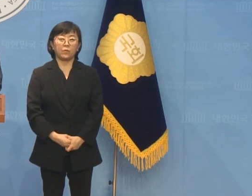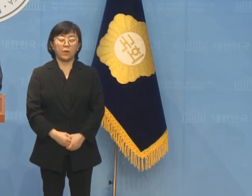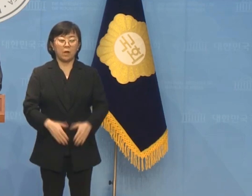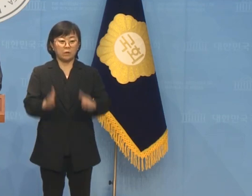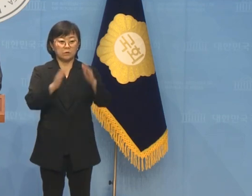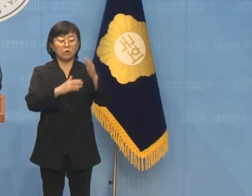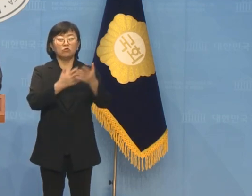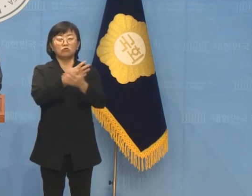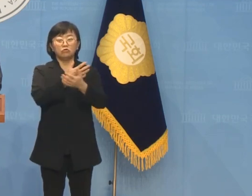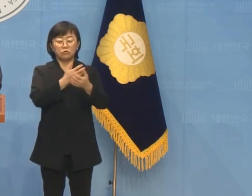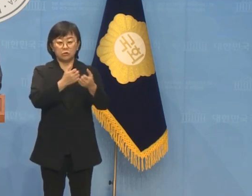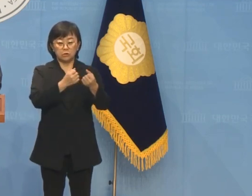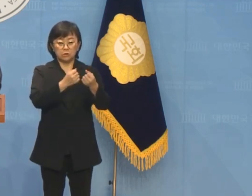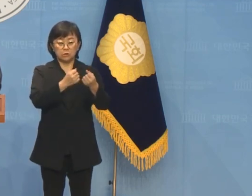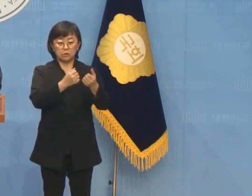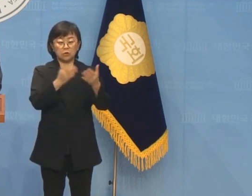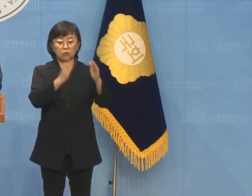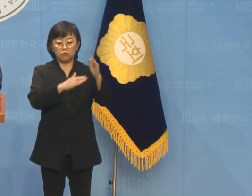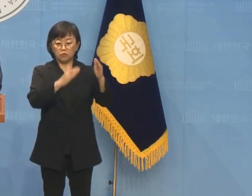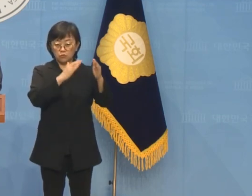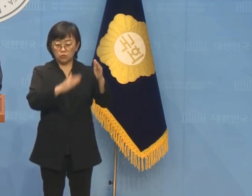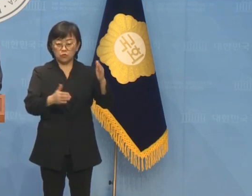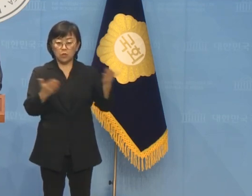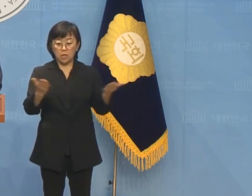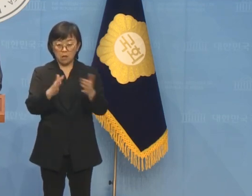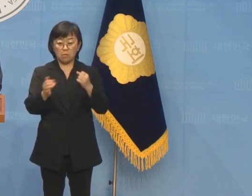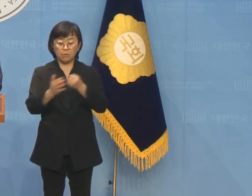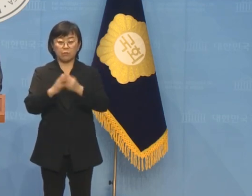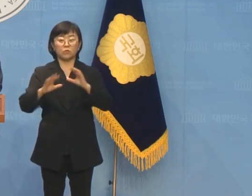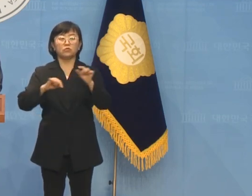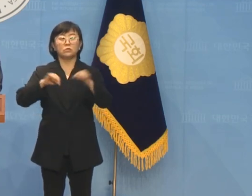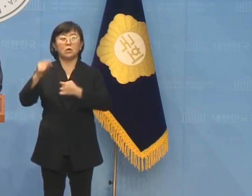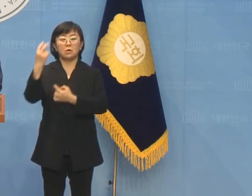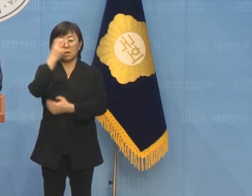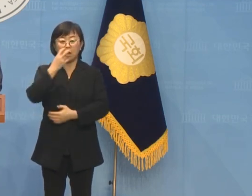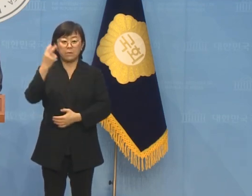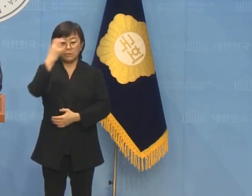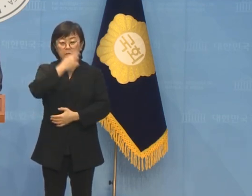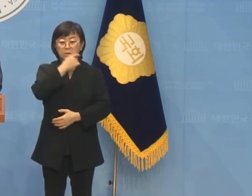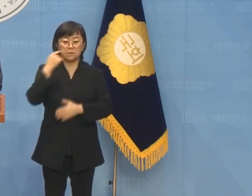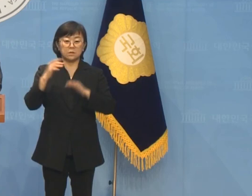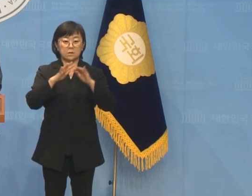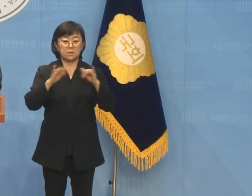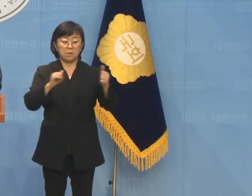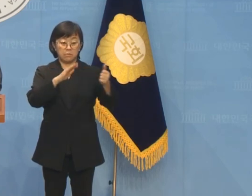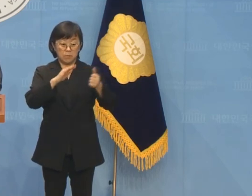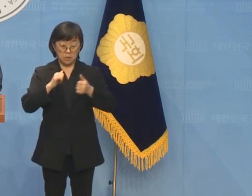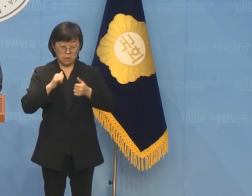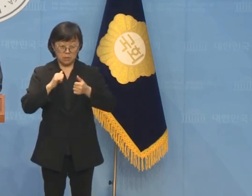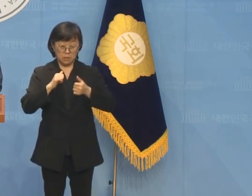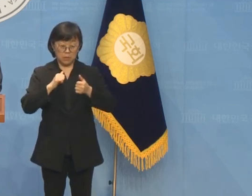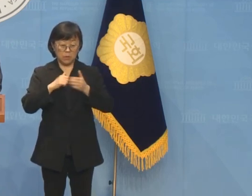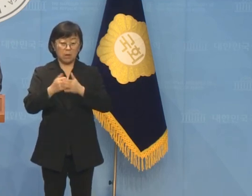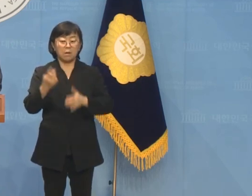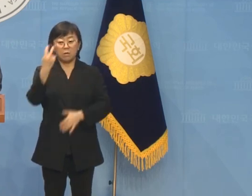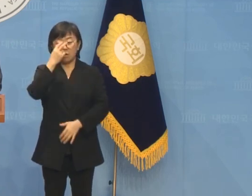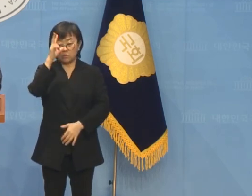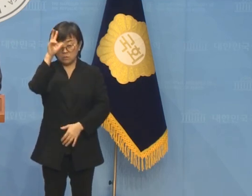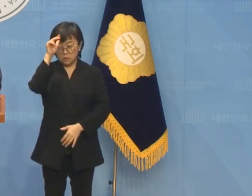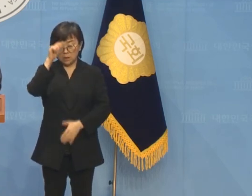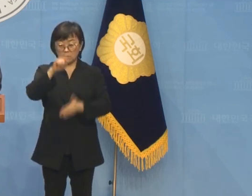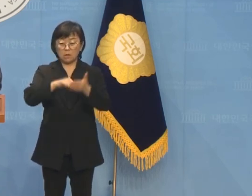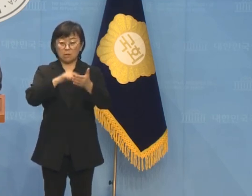정규직 전환이 국정감사 정인 채택을 빼준 대가라는 검찰의